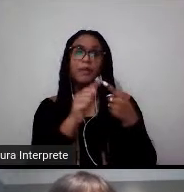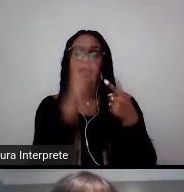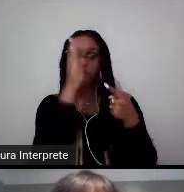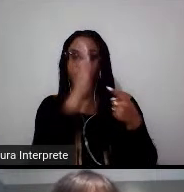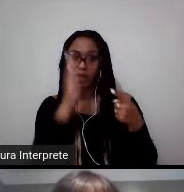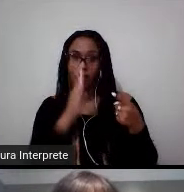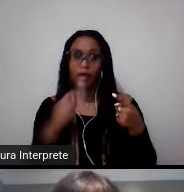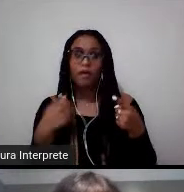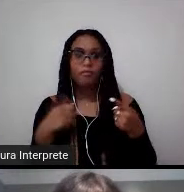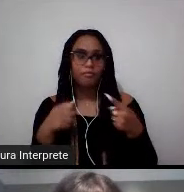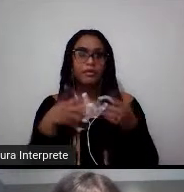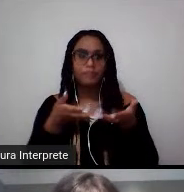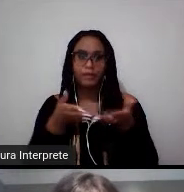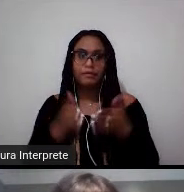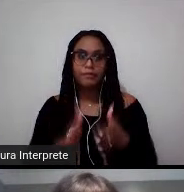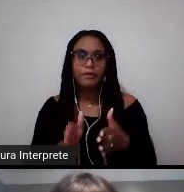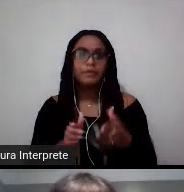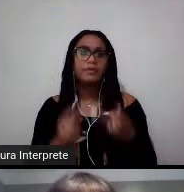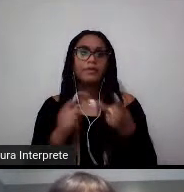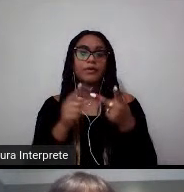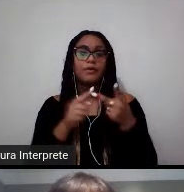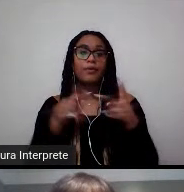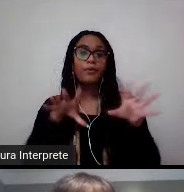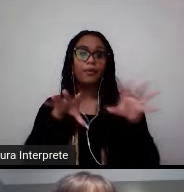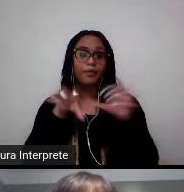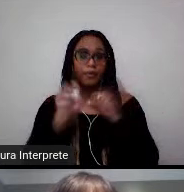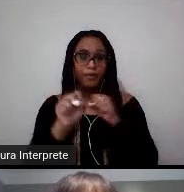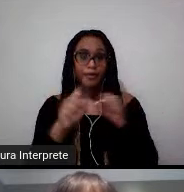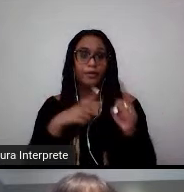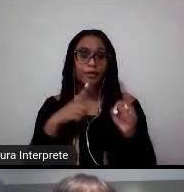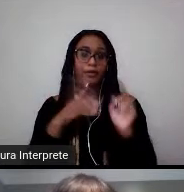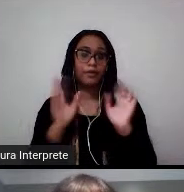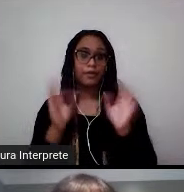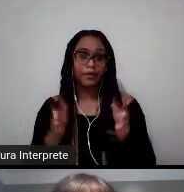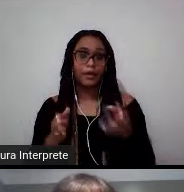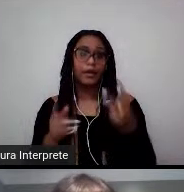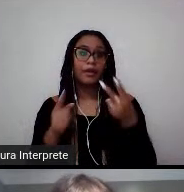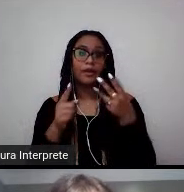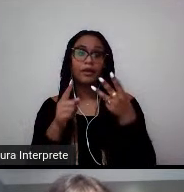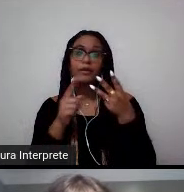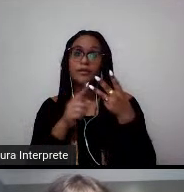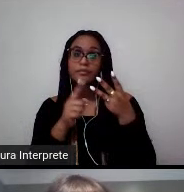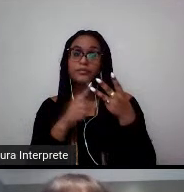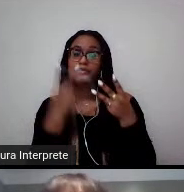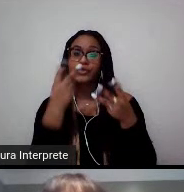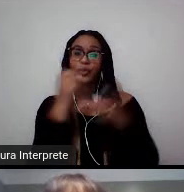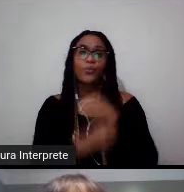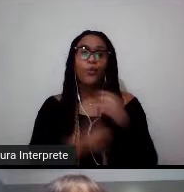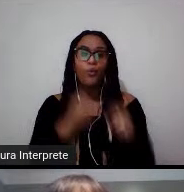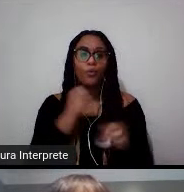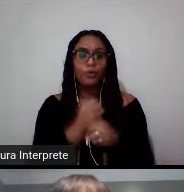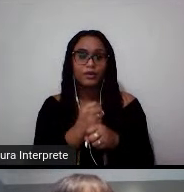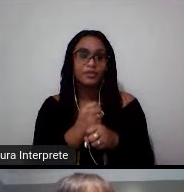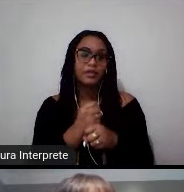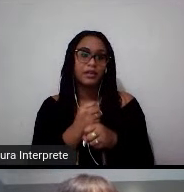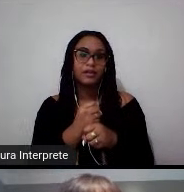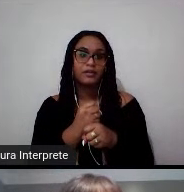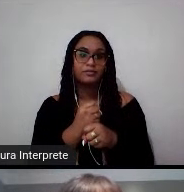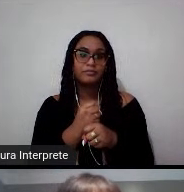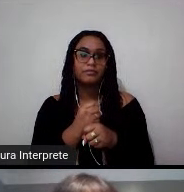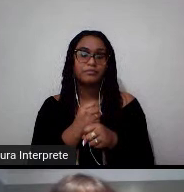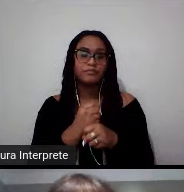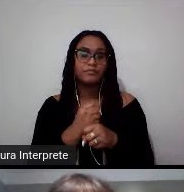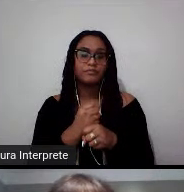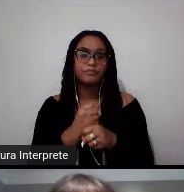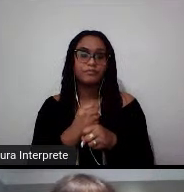possuir um diploma de graduação, ter no mínimo dois anos de experiência profissional, não ter recebido anteriormente